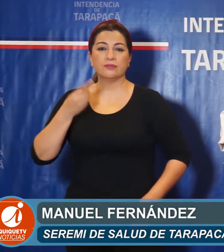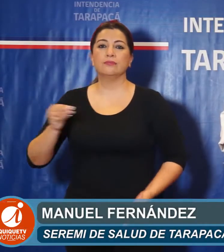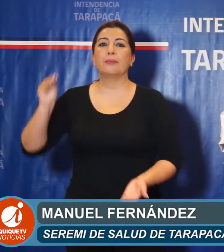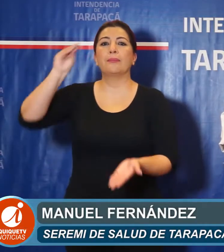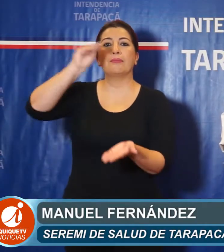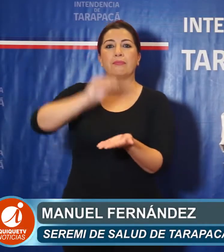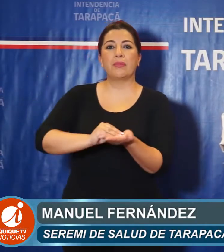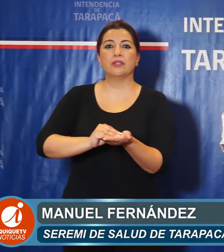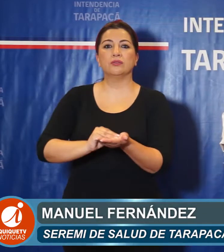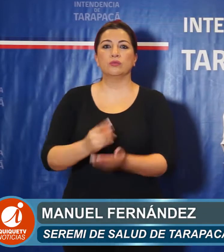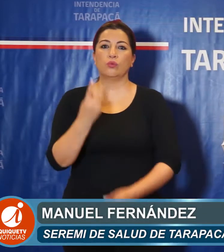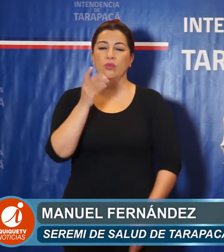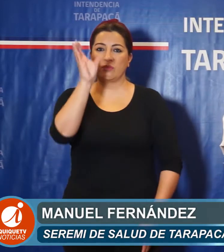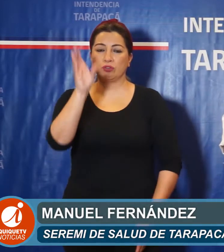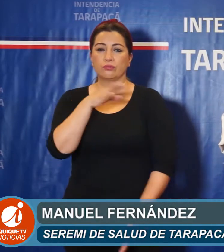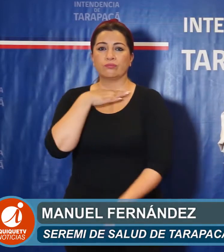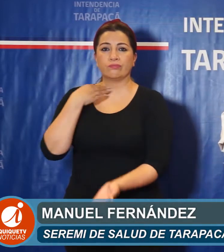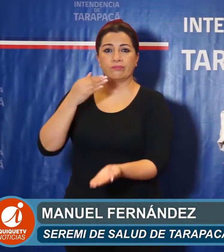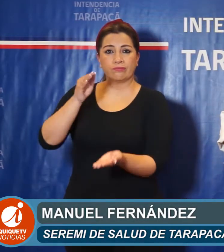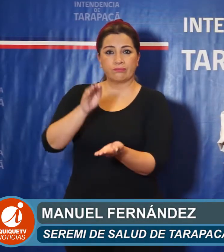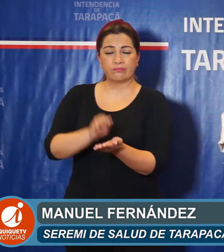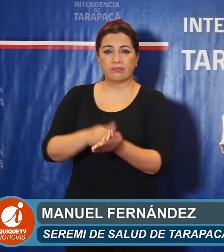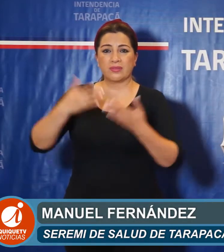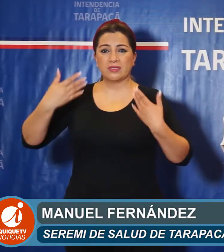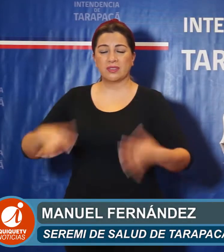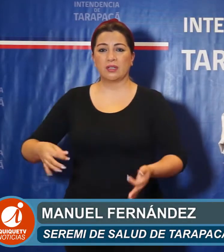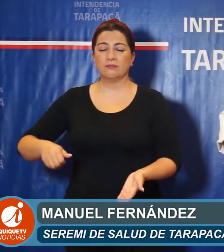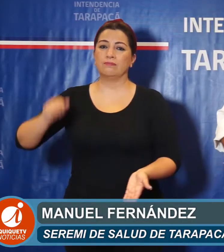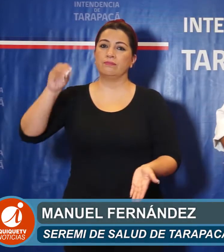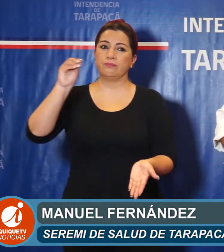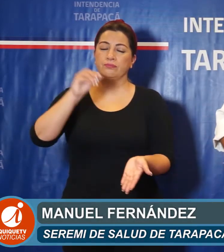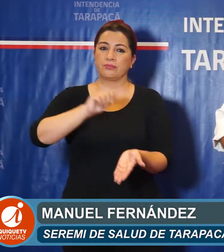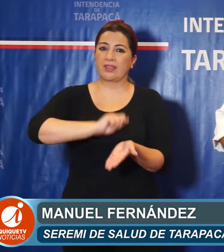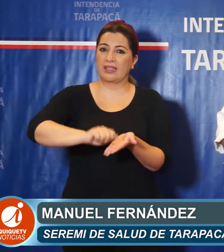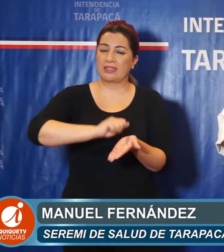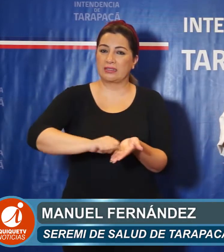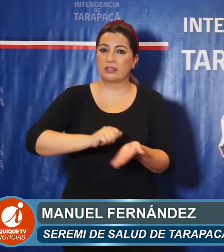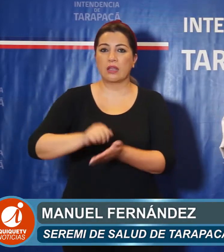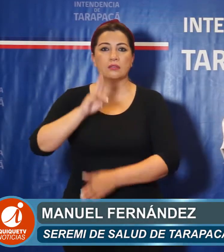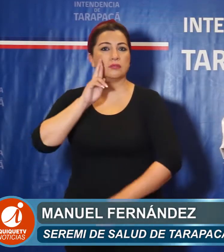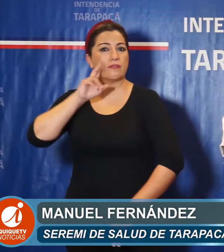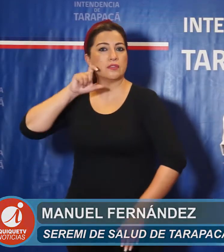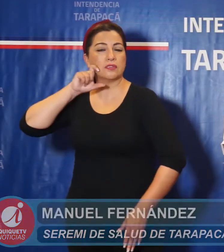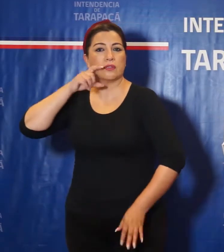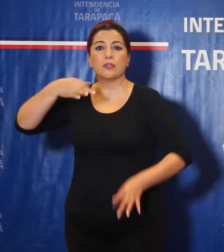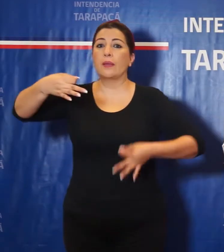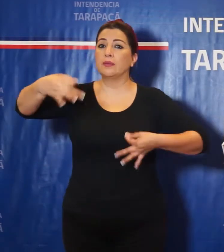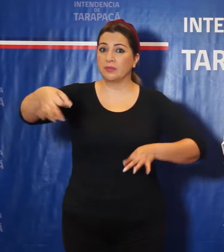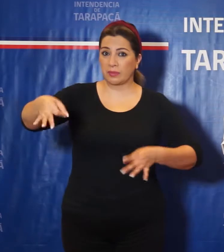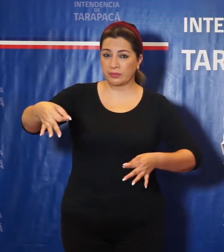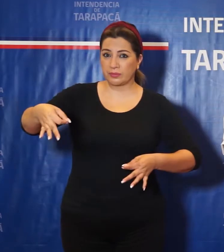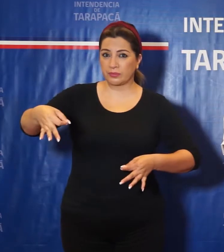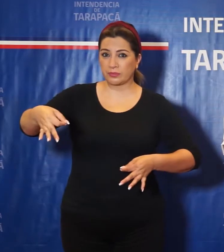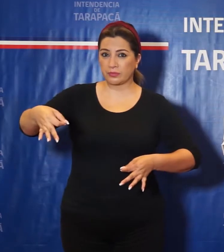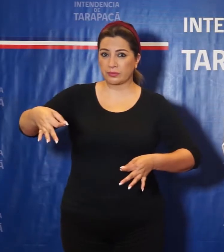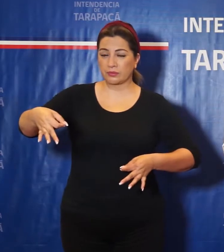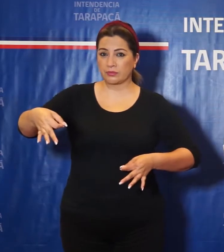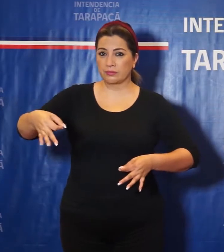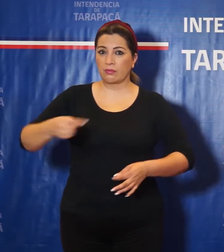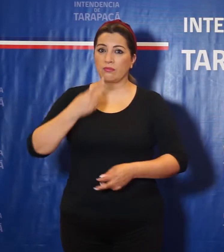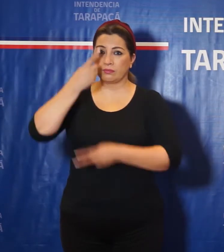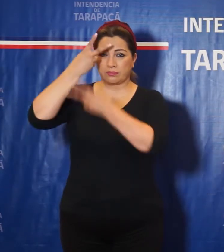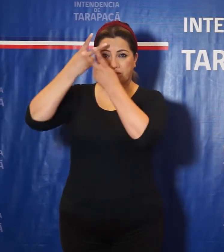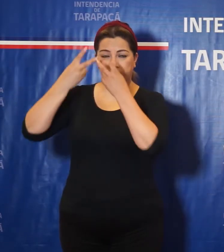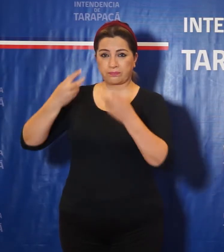incorporar un nuevo fallecido, debidamente registrado a través del servicio de registro civil y también con un examen